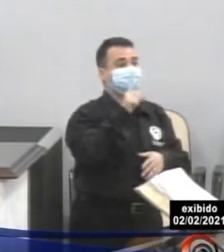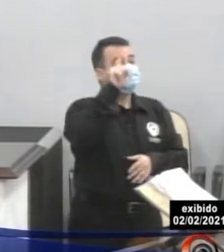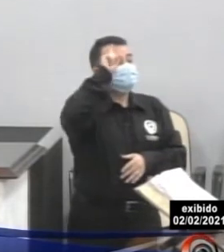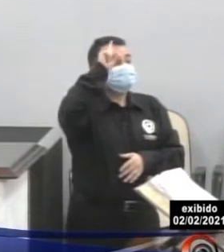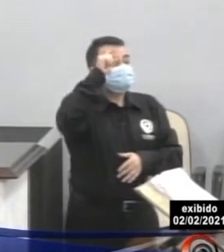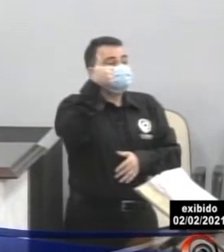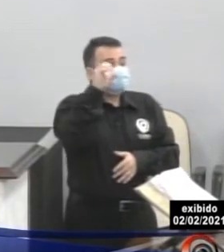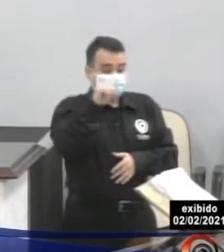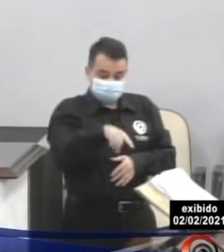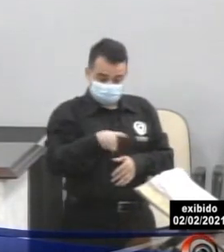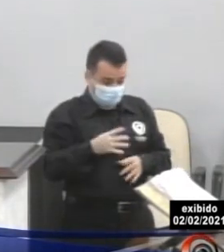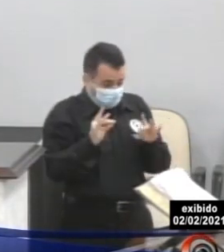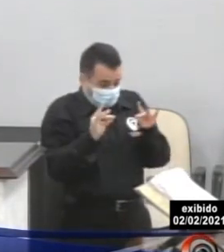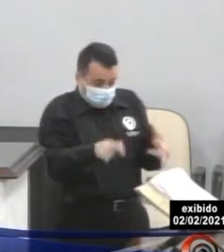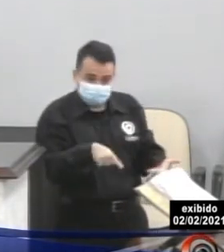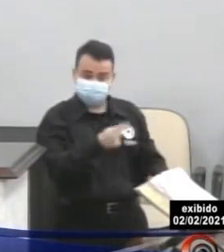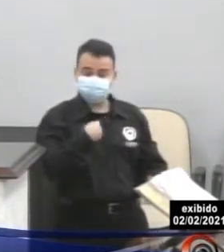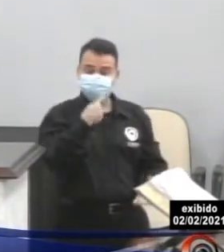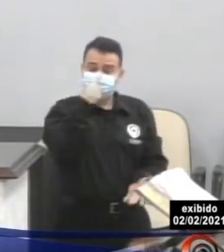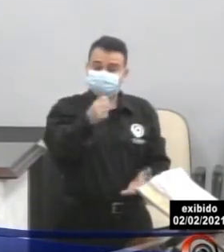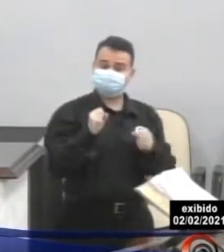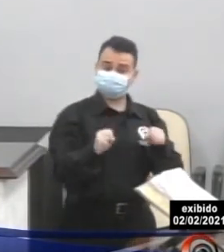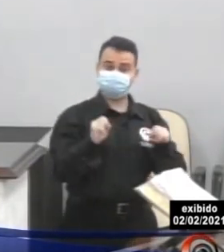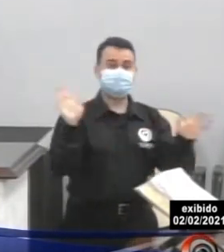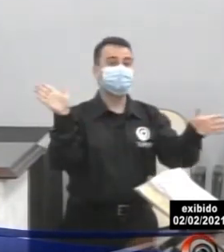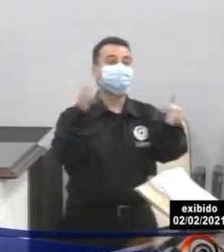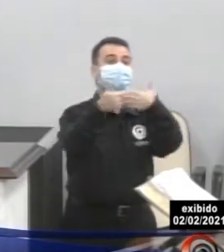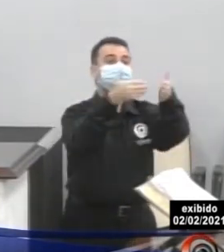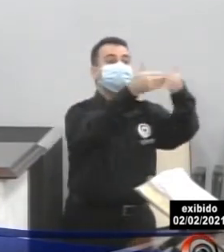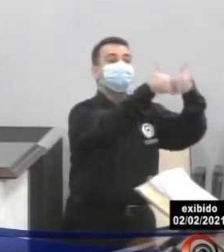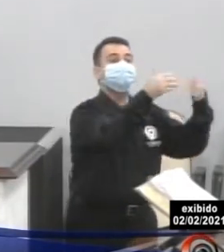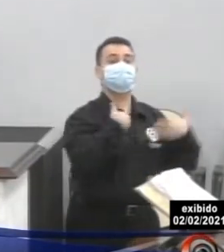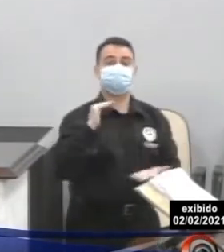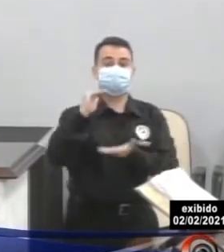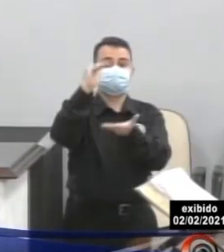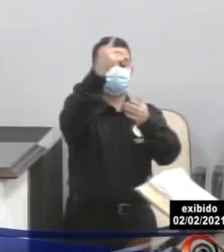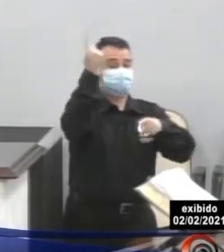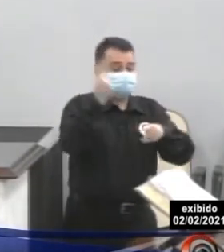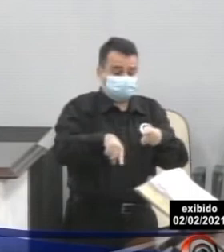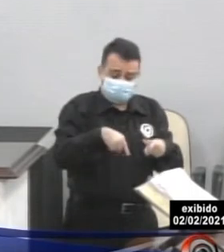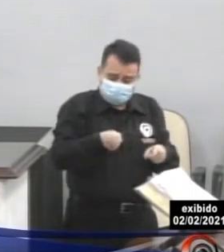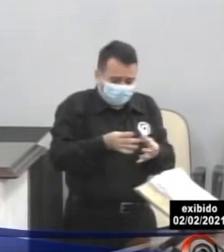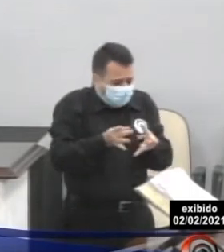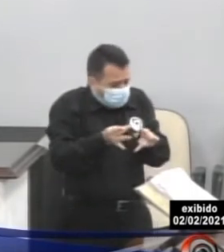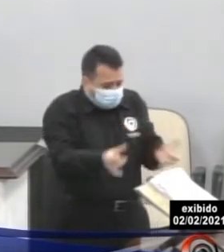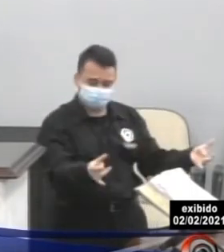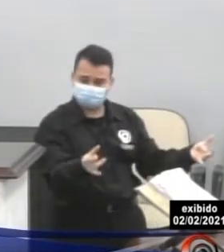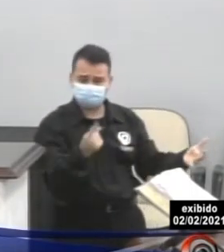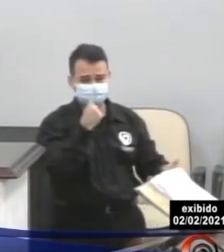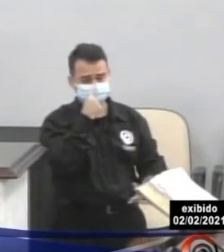perecível, fecha tudo e não pode trabalhar, não pode nem entregar no delivery, estraga tudo, lógico.